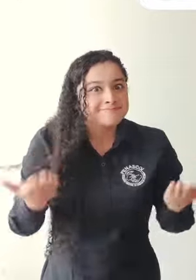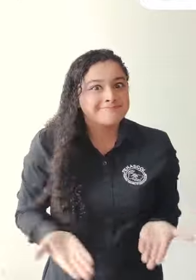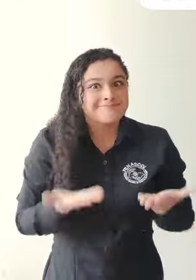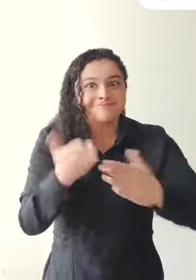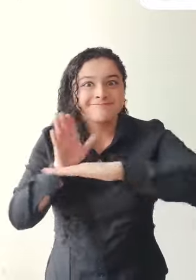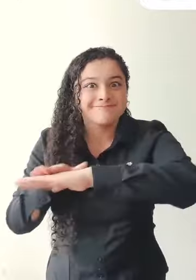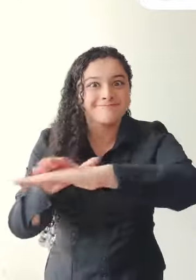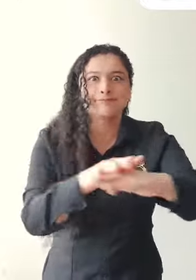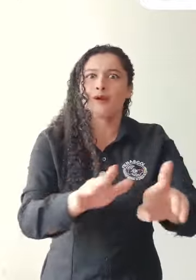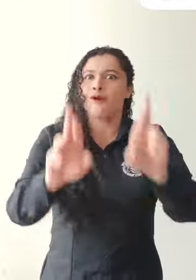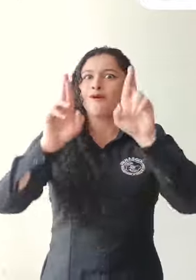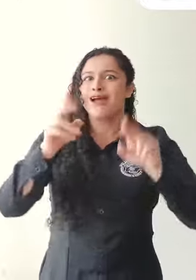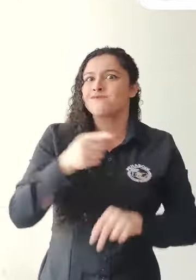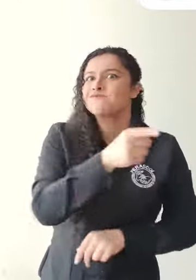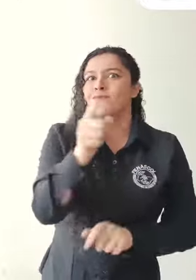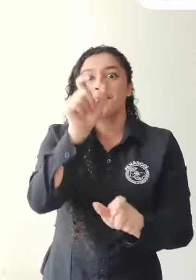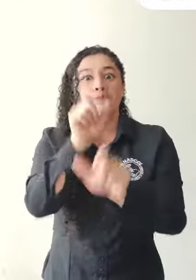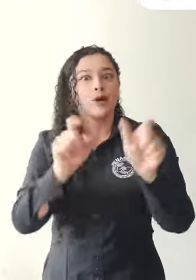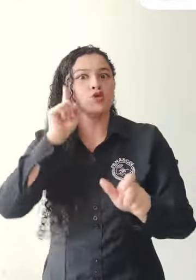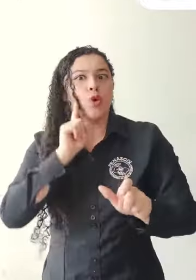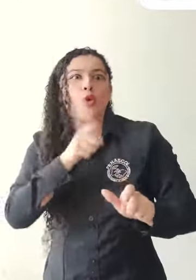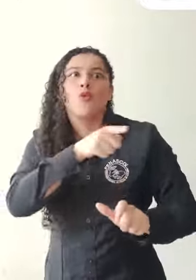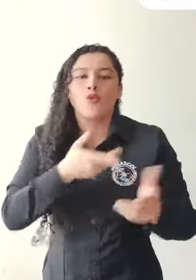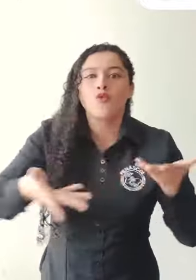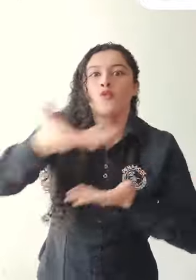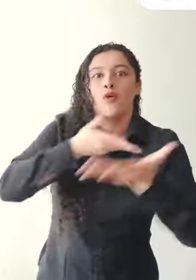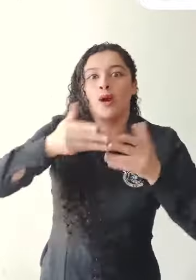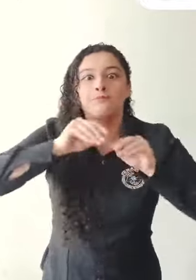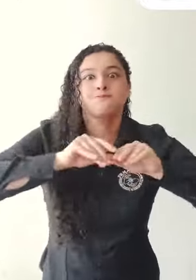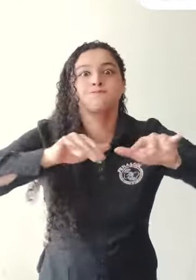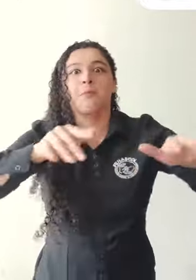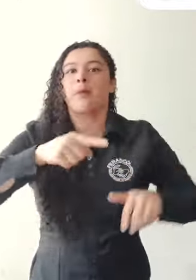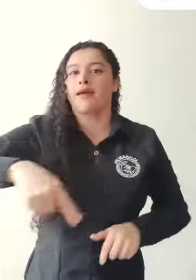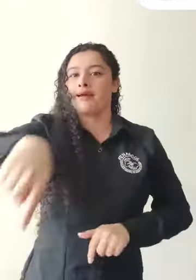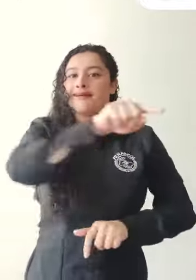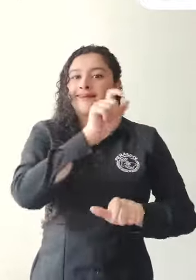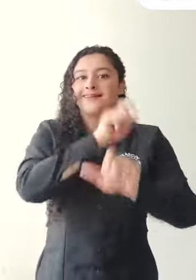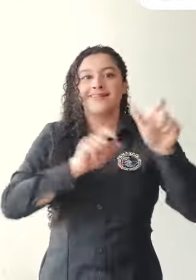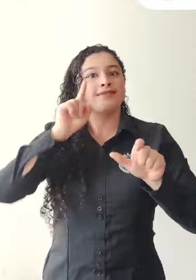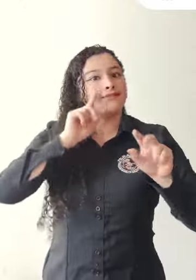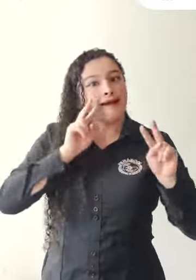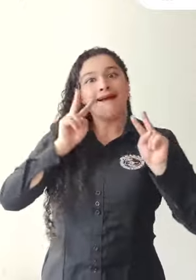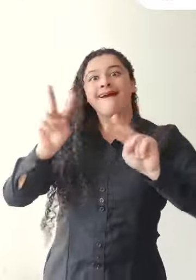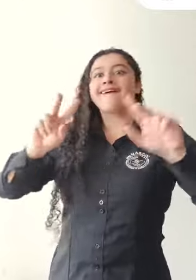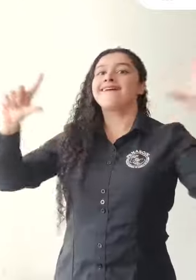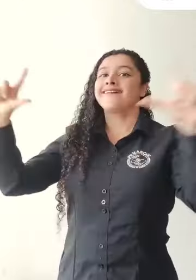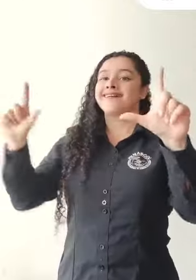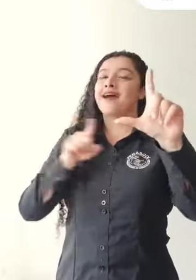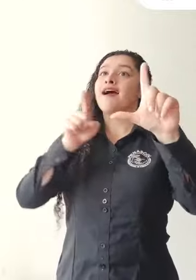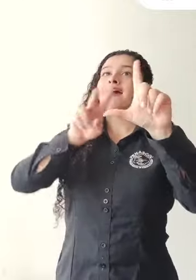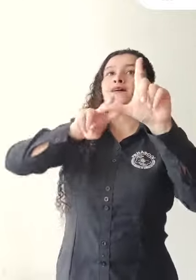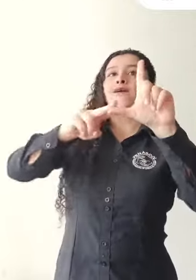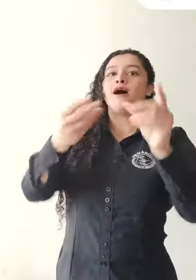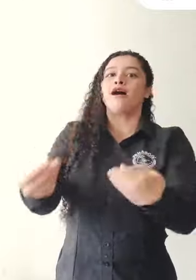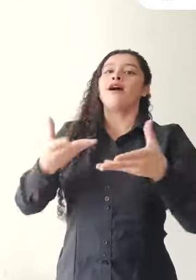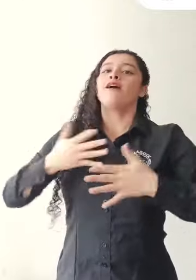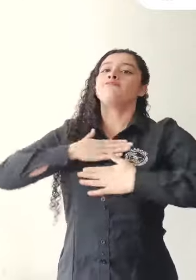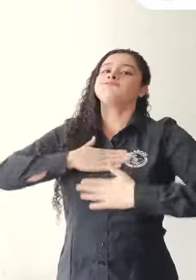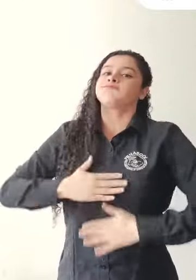Así que acá les informamos y ojalá compartan esta información para que las personas sordas vean en qué horario pueden acceder a la